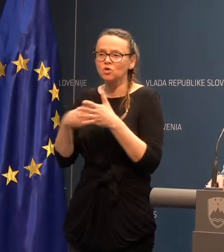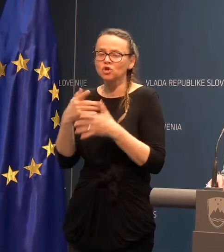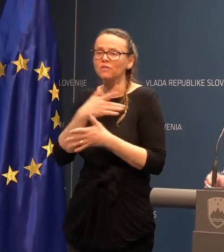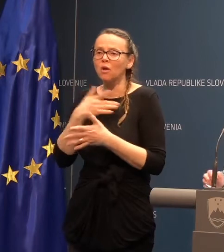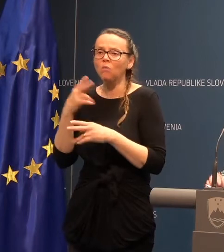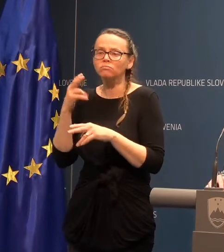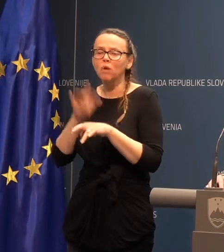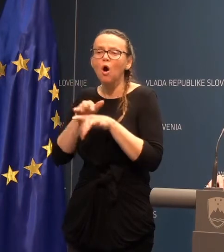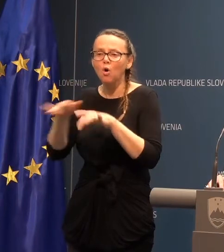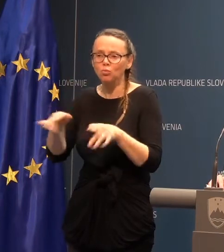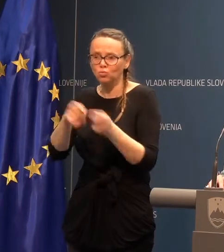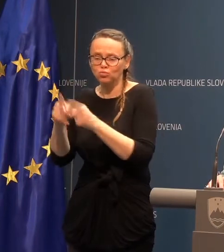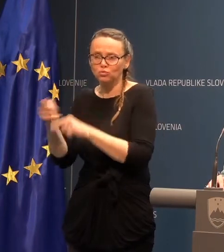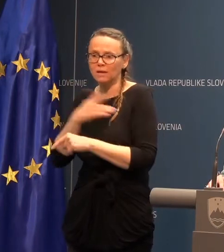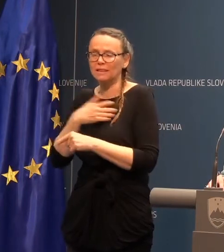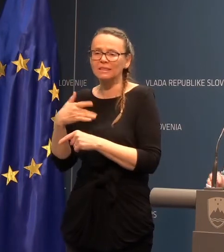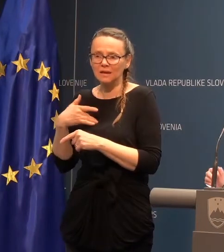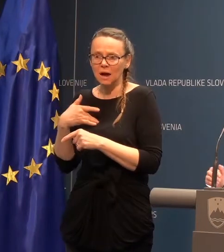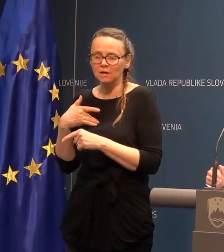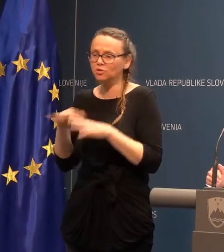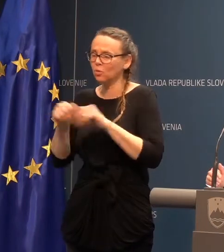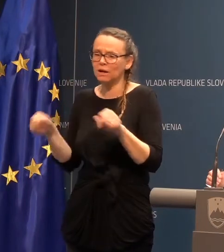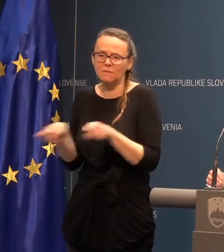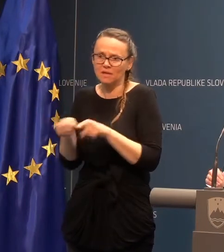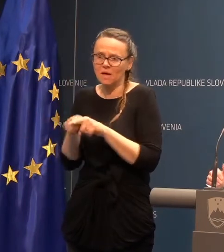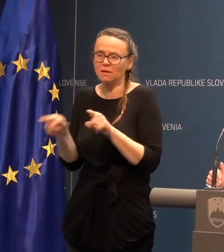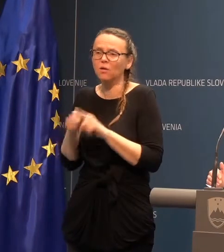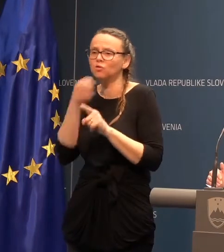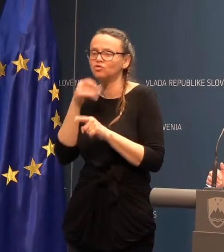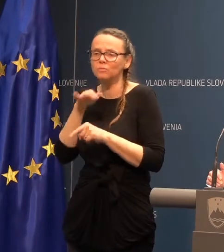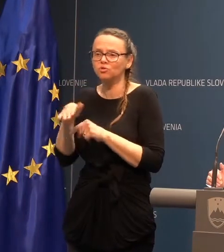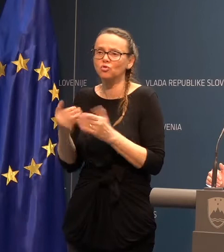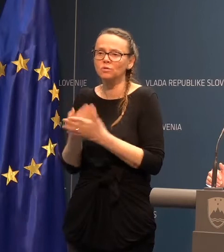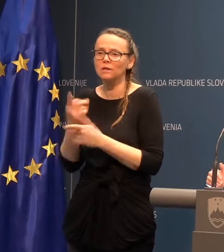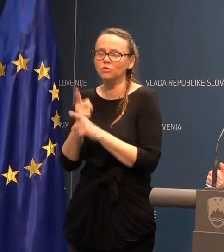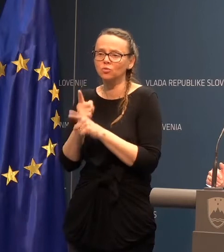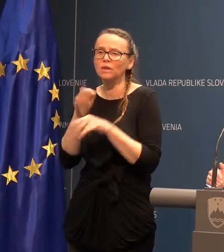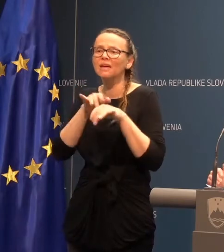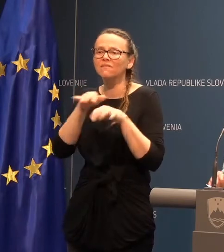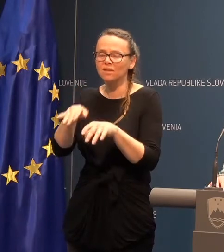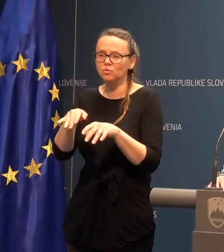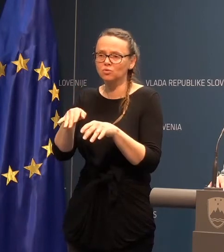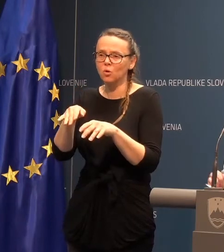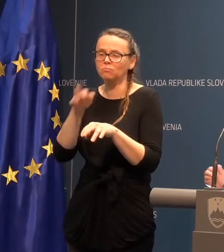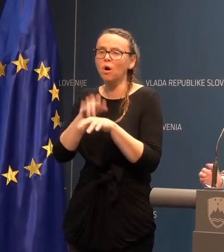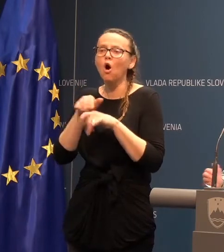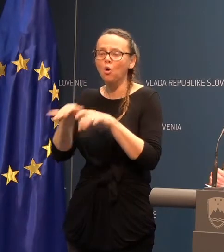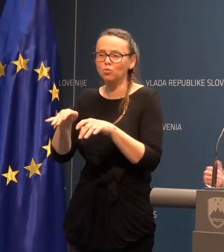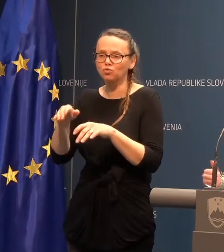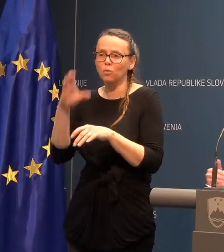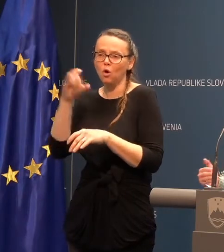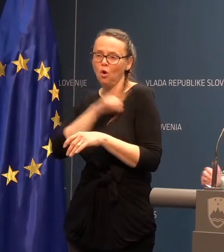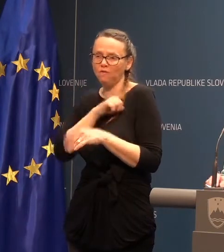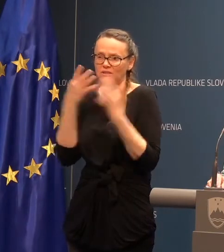DHL so pravzaprav krepi po polnom enake, kot če bi šlo za tudi virusno ukužbo s COVID-19. V obih